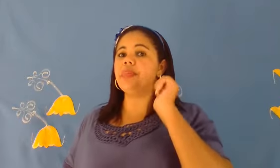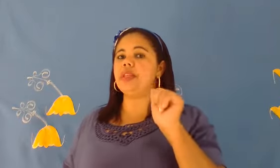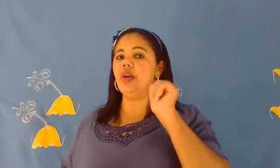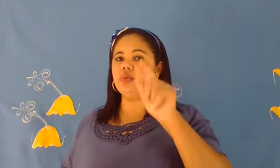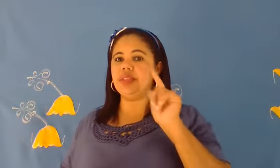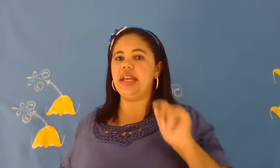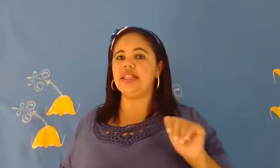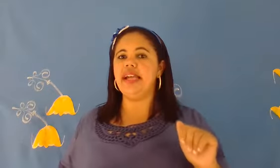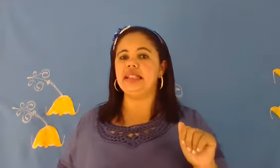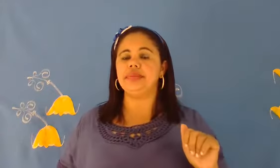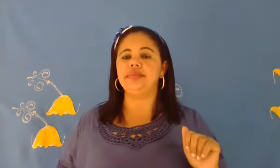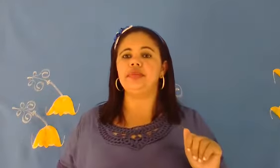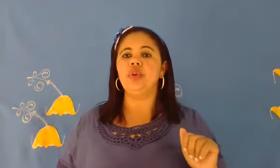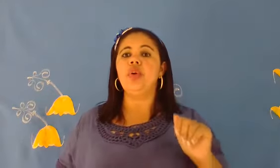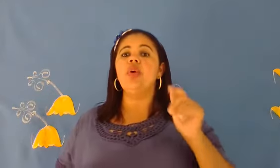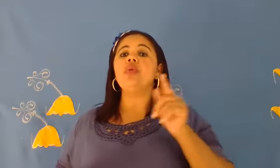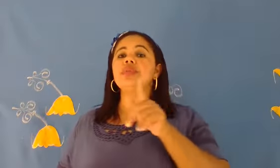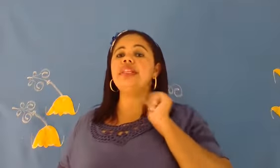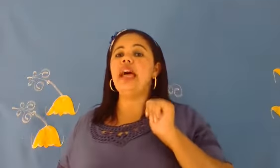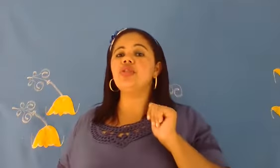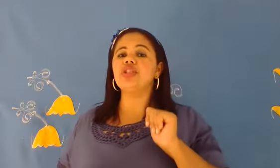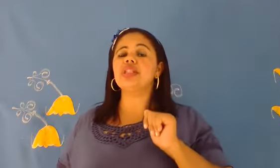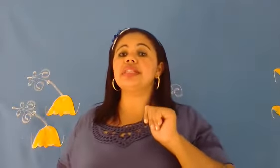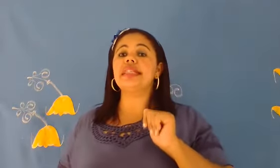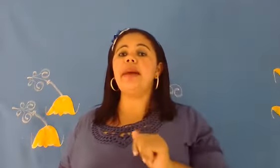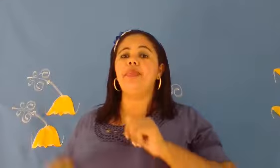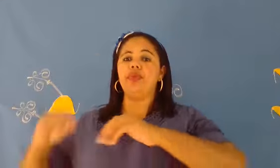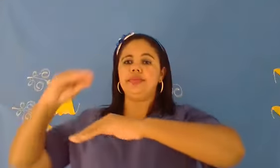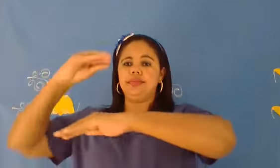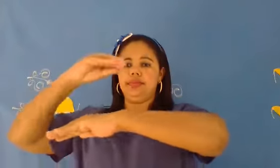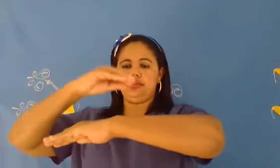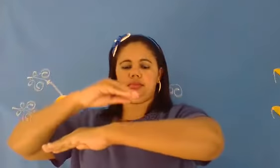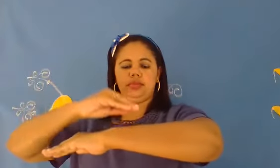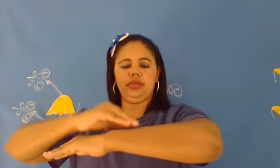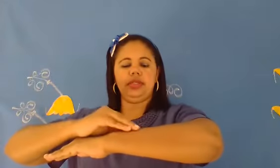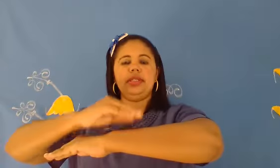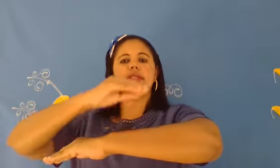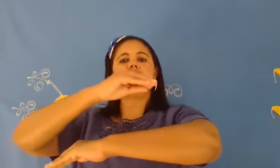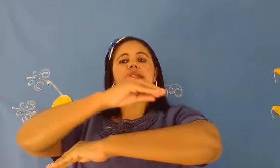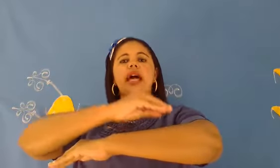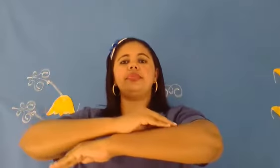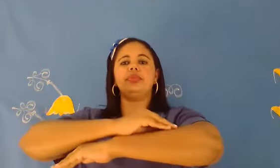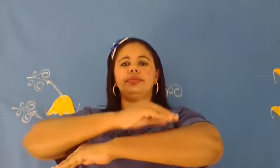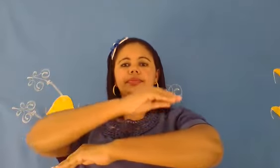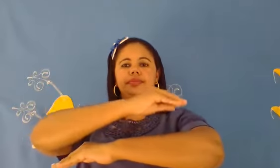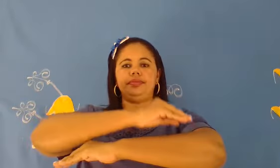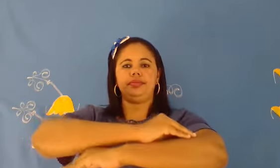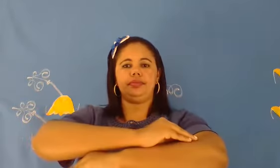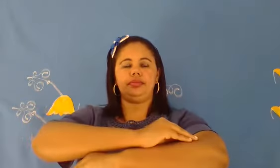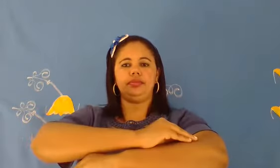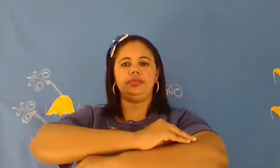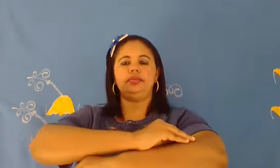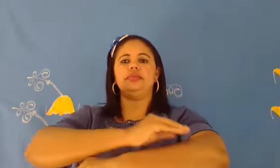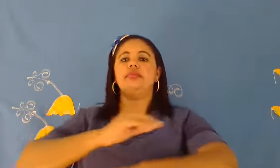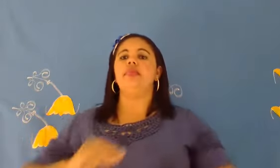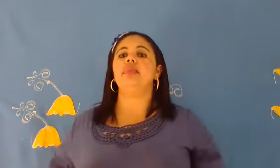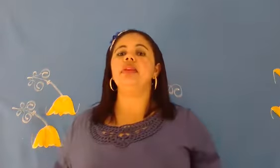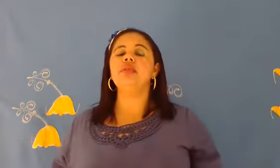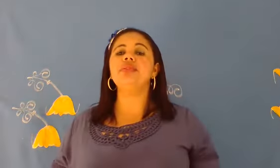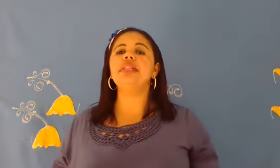aprender alguns sinais dela? O sinal de sapo, sapo. O